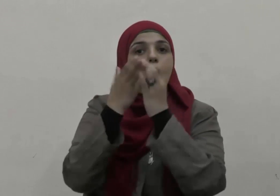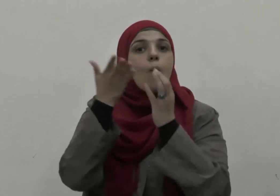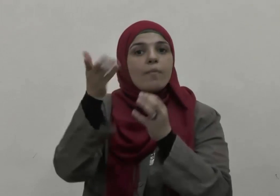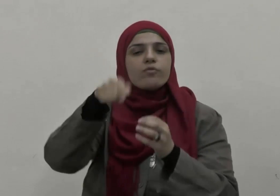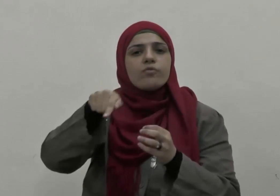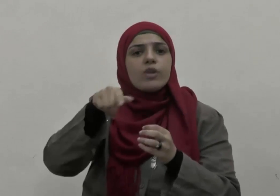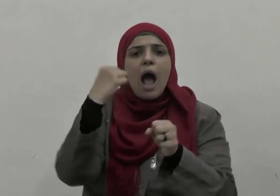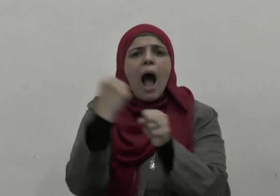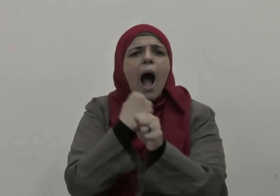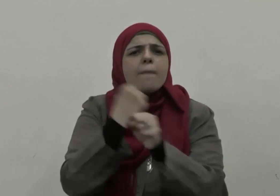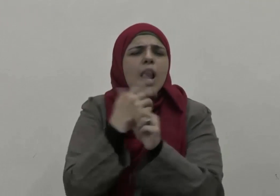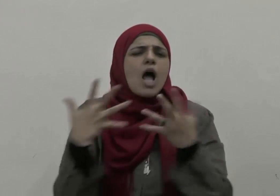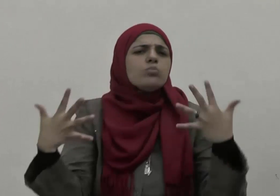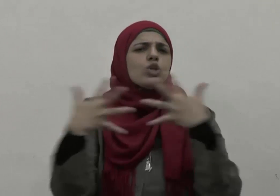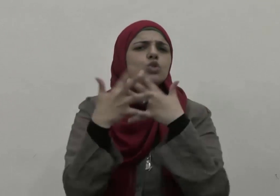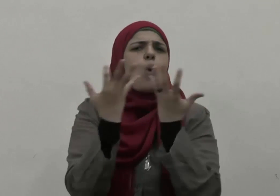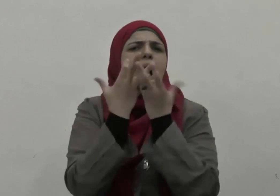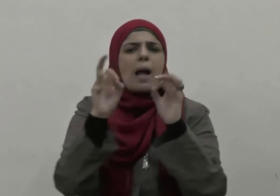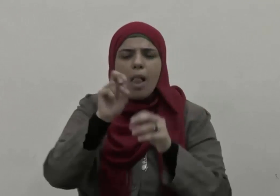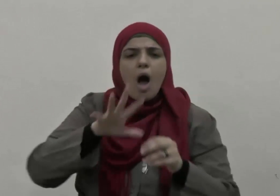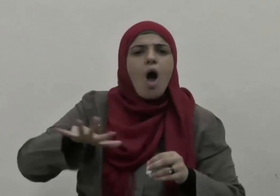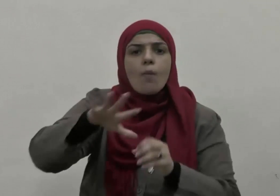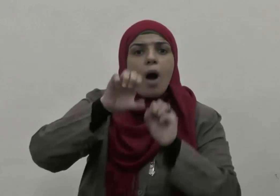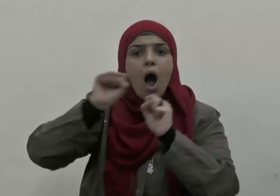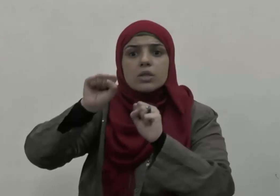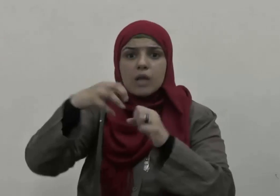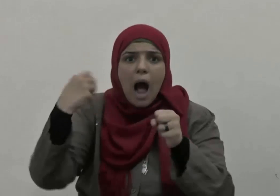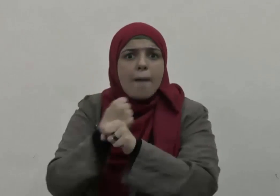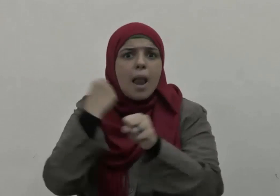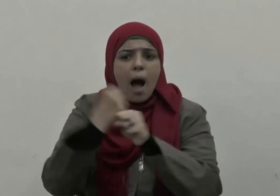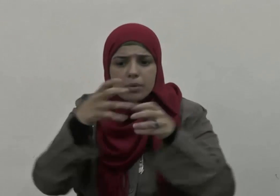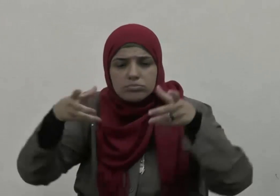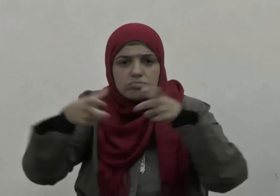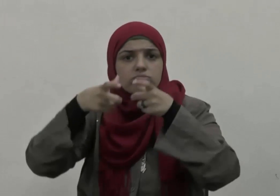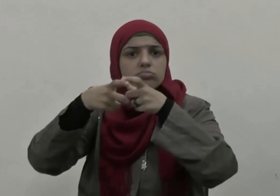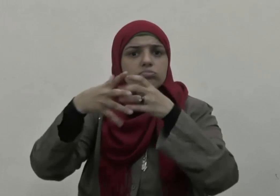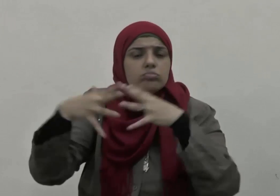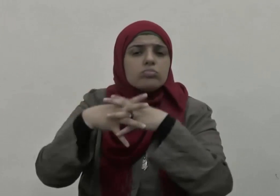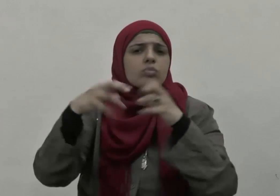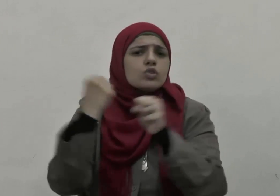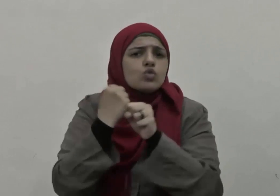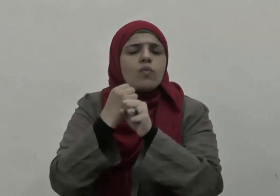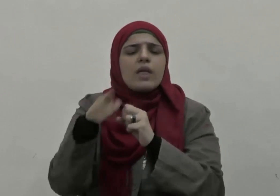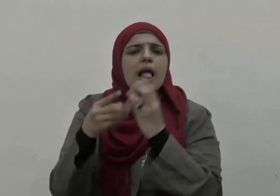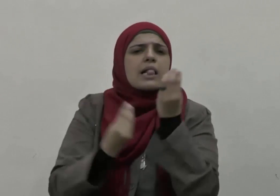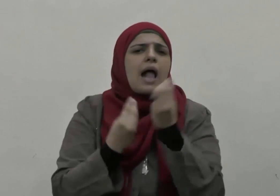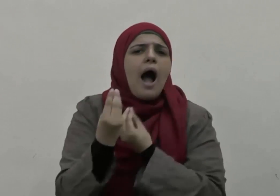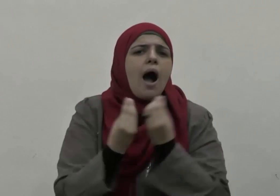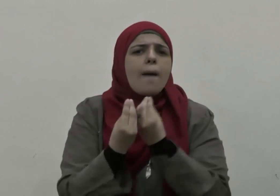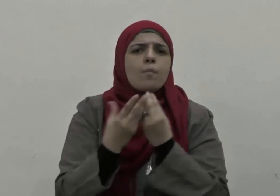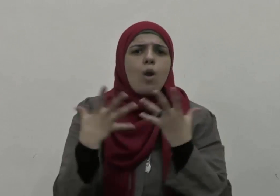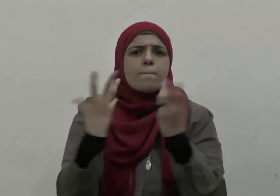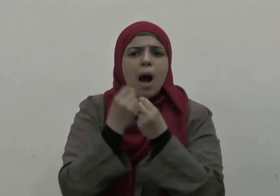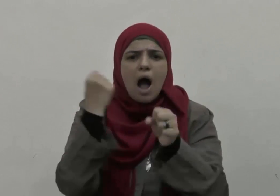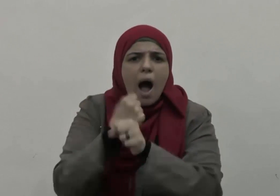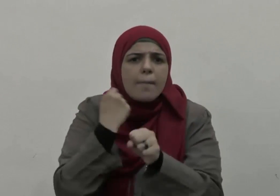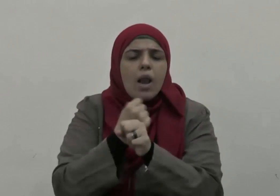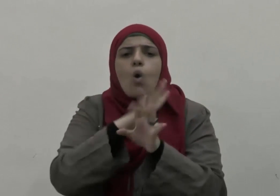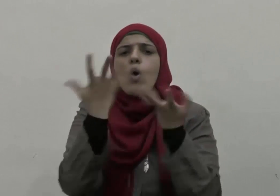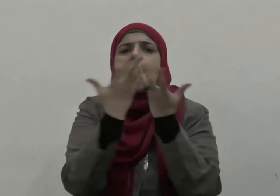كانت روح العمل الجماعي غالبة عليهم في تصرفاتهم وأفعالهم